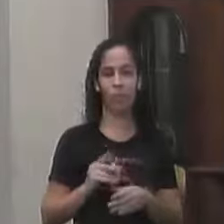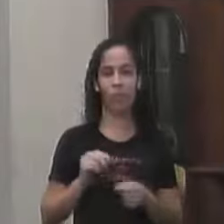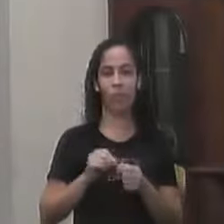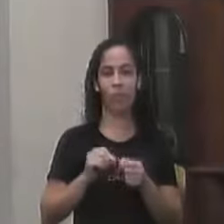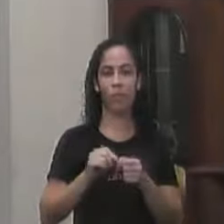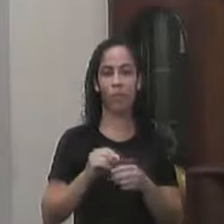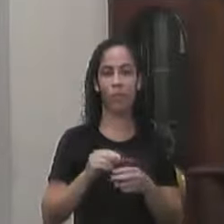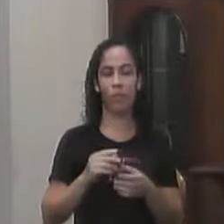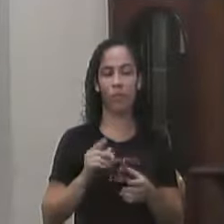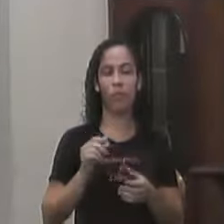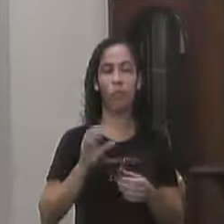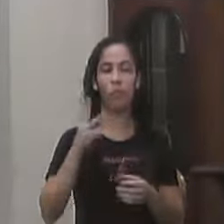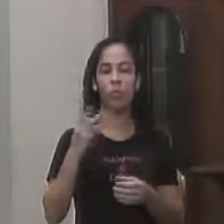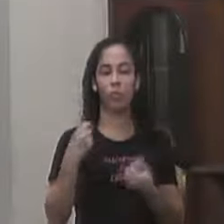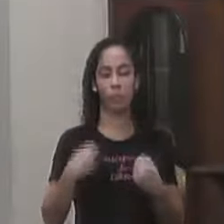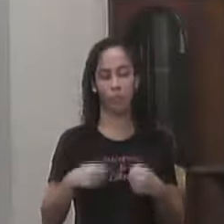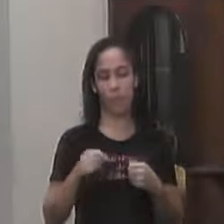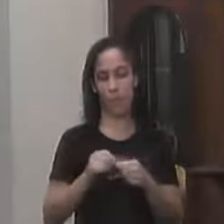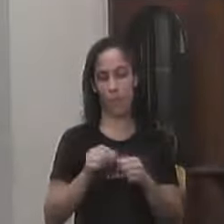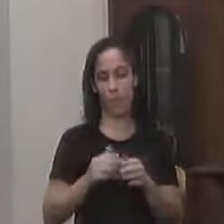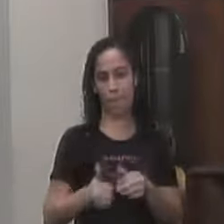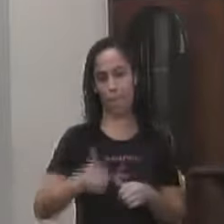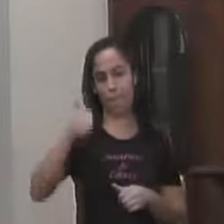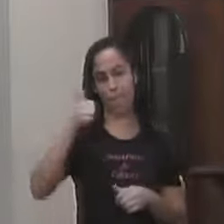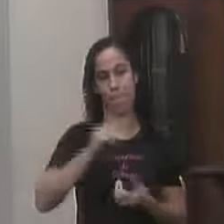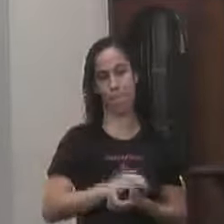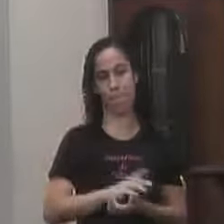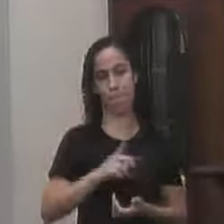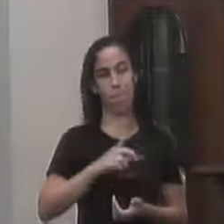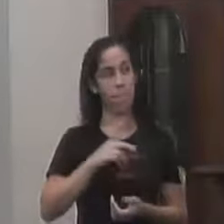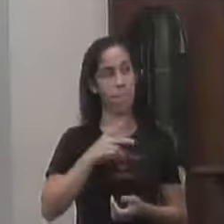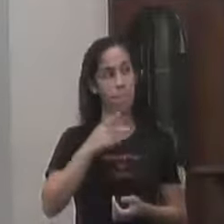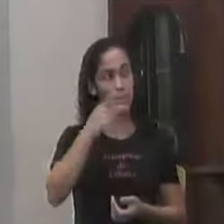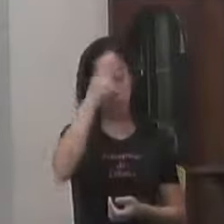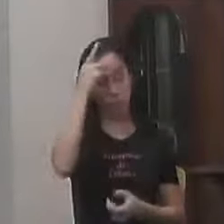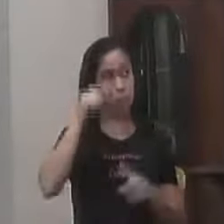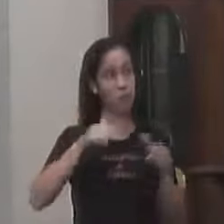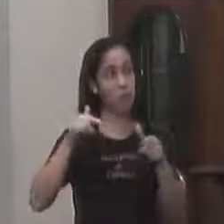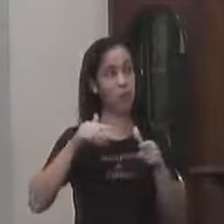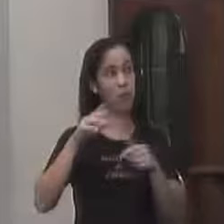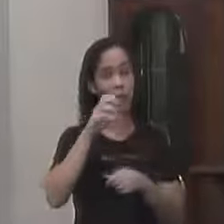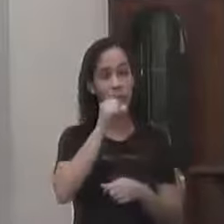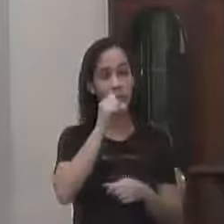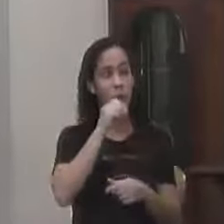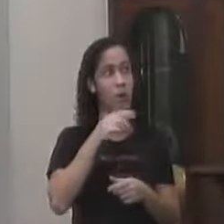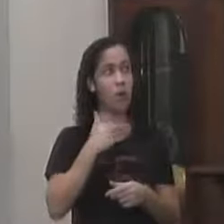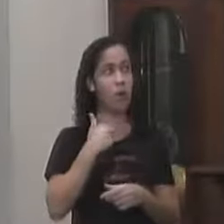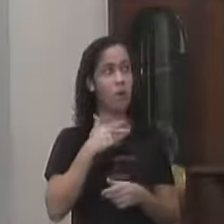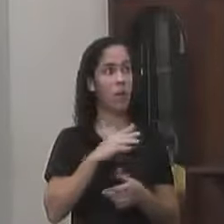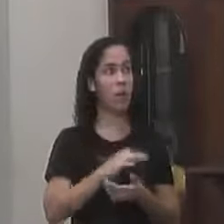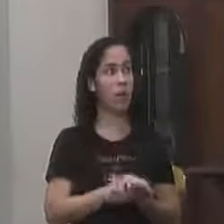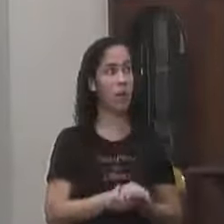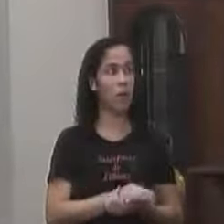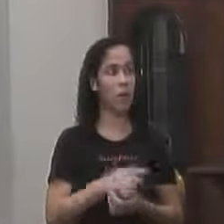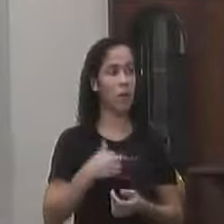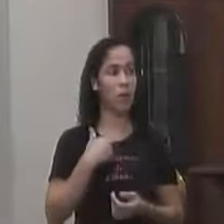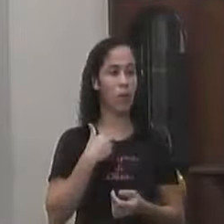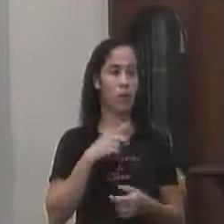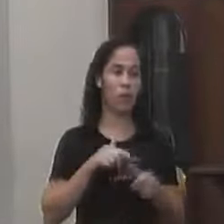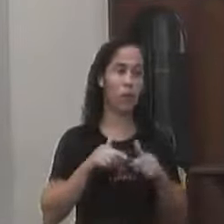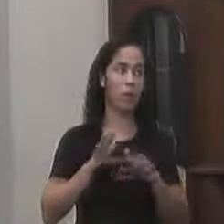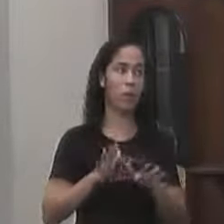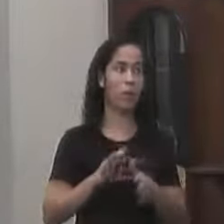O seu papel Da melhor maneira possível Tem funcionário lá Que trabalha Até no sábado Dia Que ele não poderia Não deveria